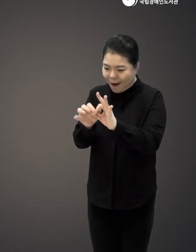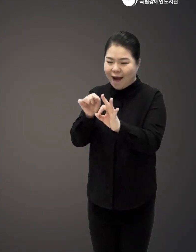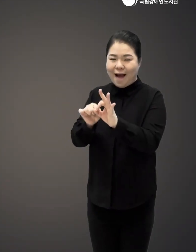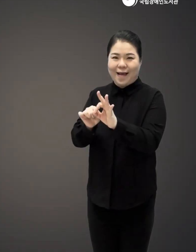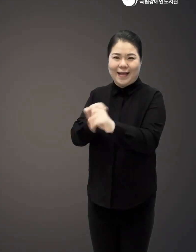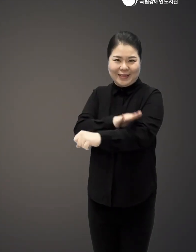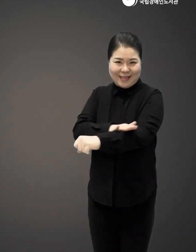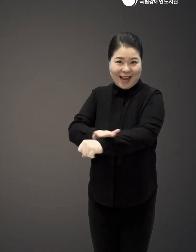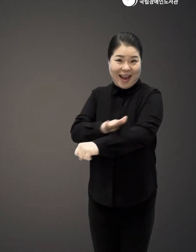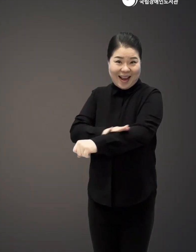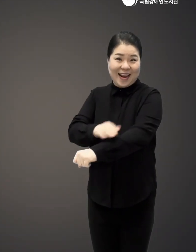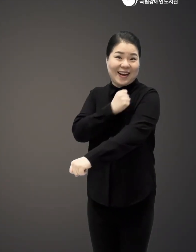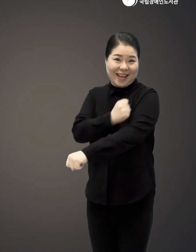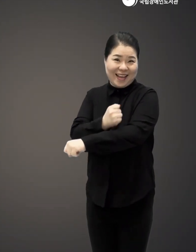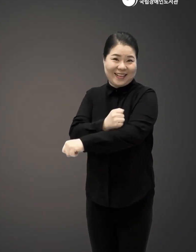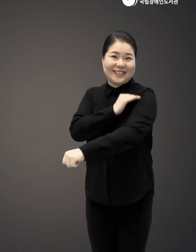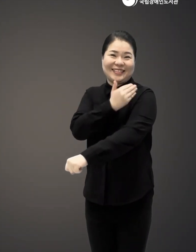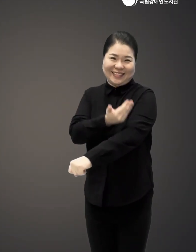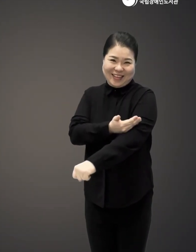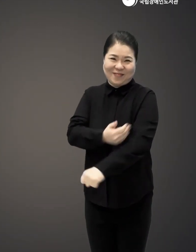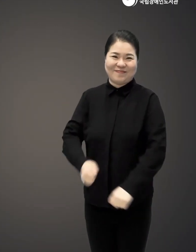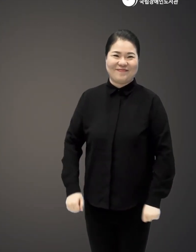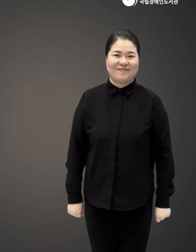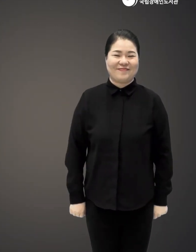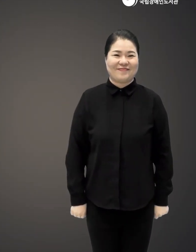이렇게 좀 잘 맺어가는 능력인 거죠